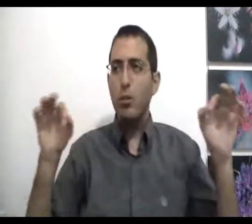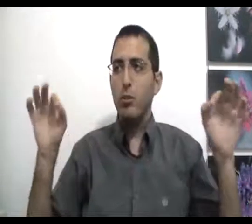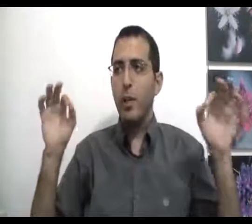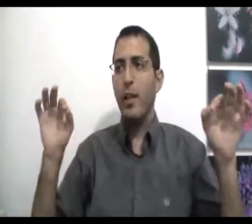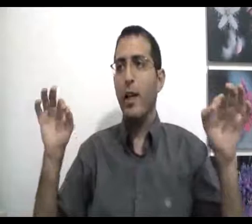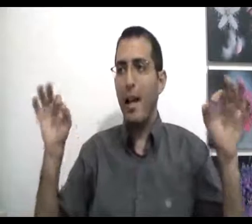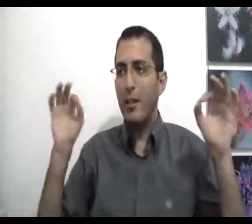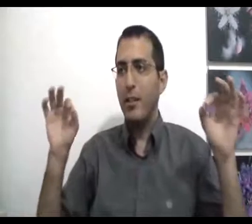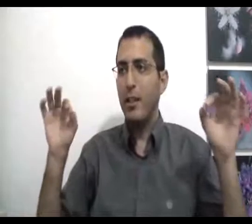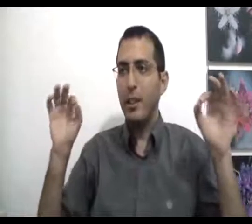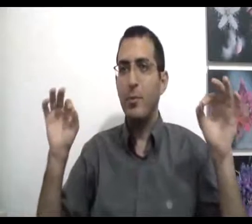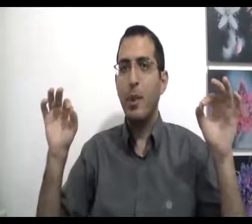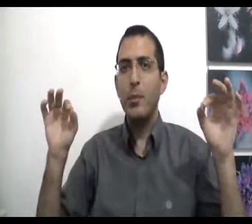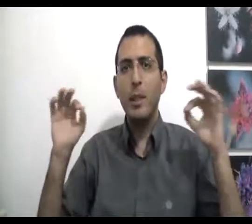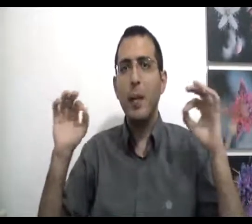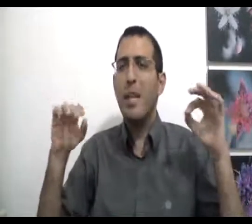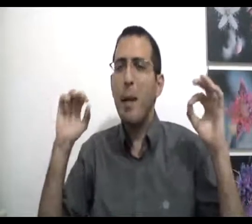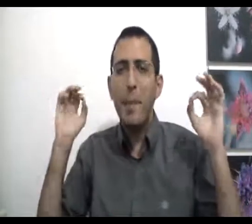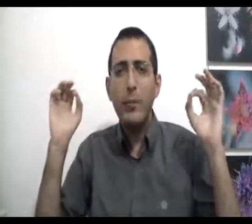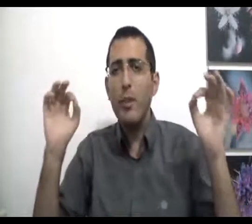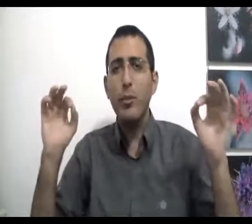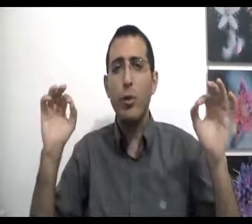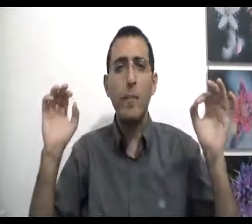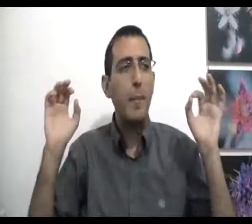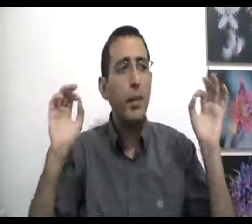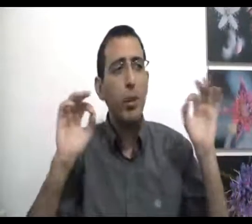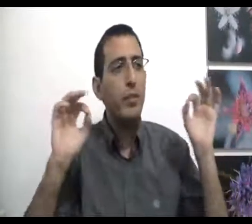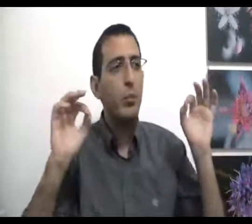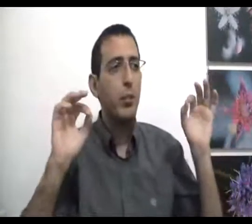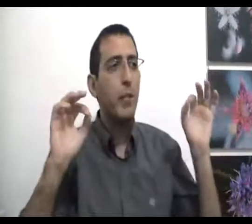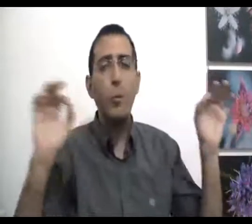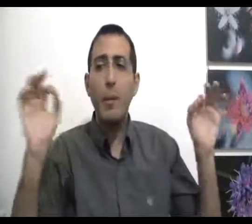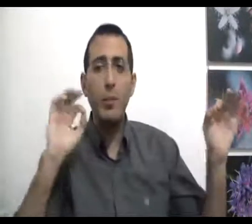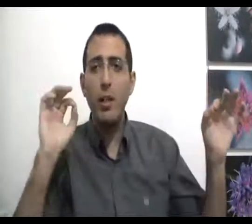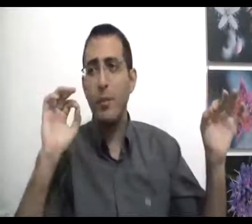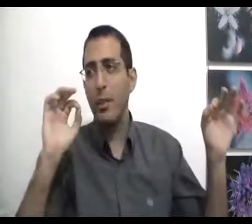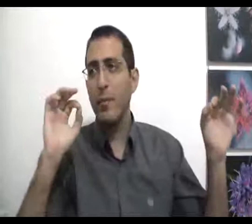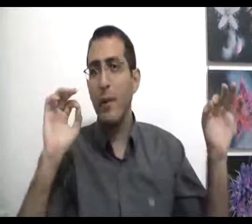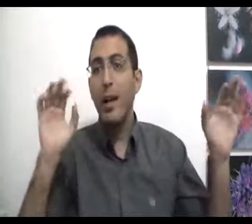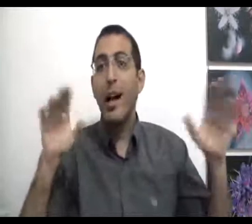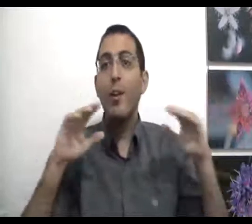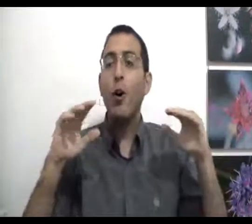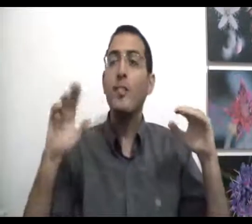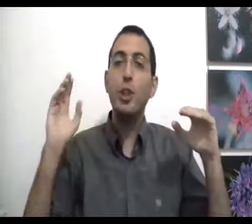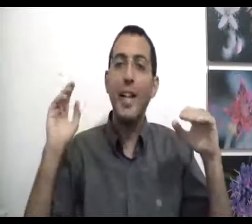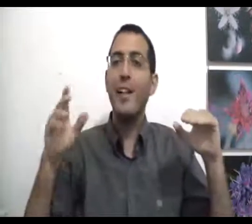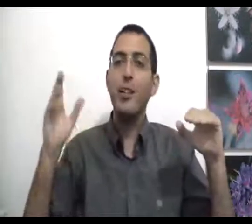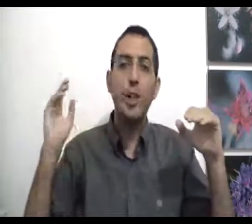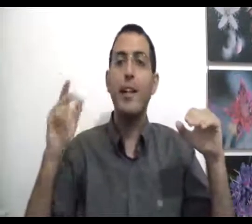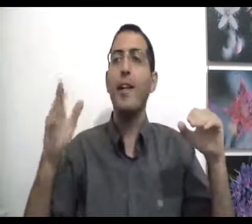סוגי האהבה שיש בעולם שבין אומר אני באמת אוהב אותו, אני באמת אוהבת אותו הוא באמת אוהב אותי הכל זה שקר, שקר,